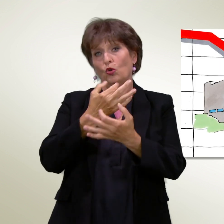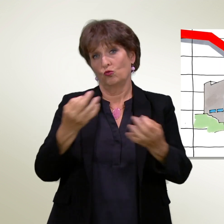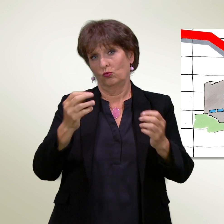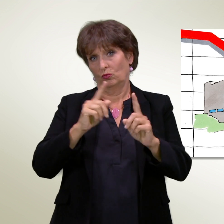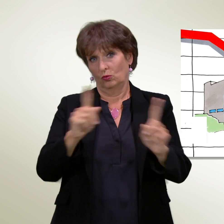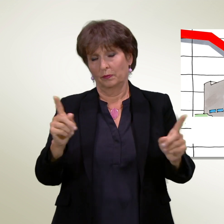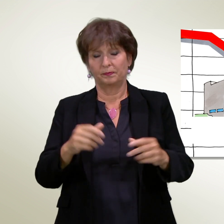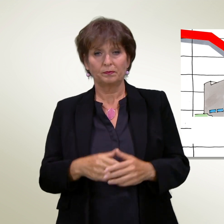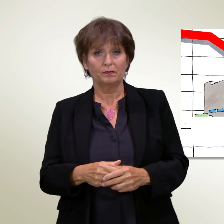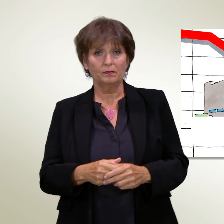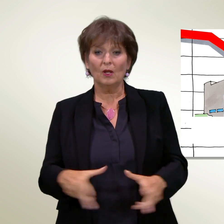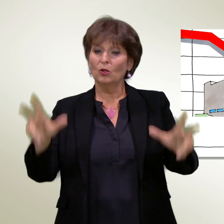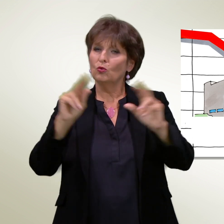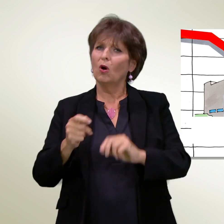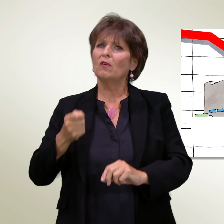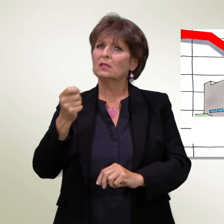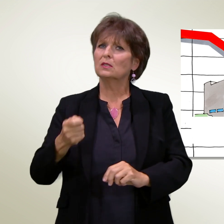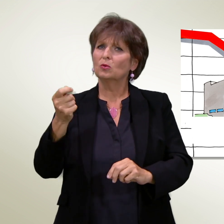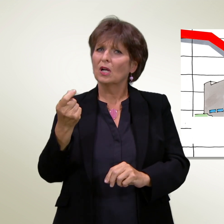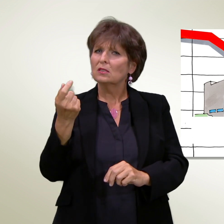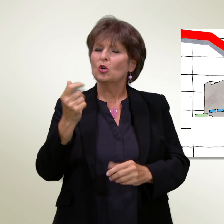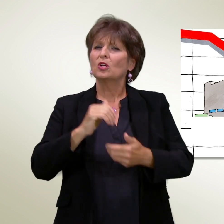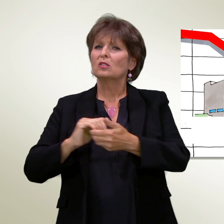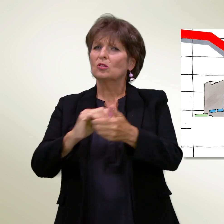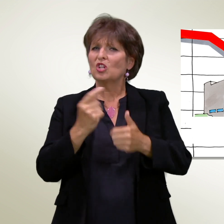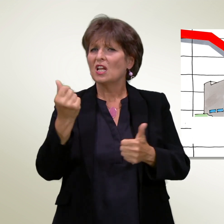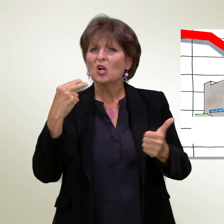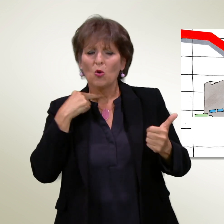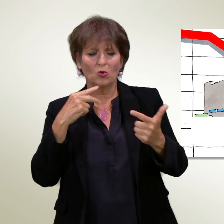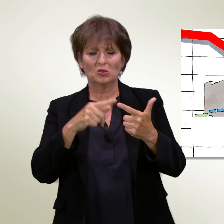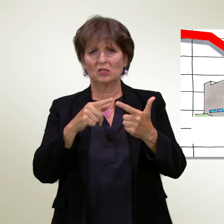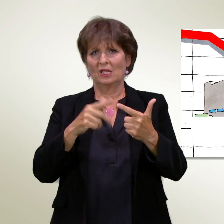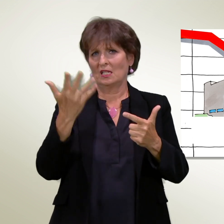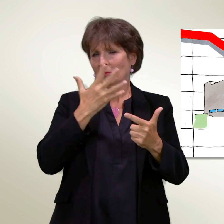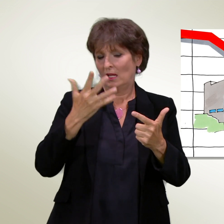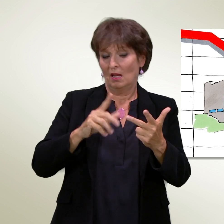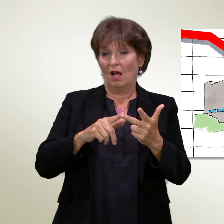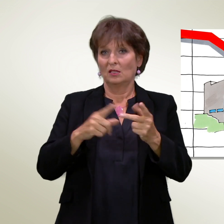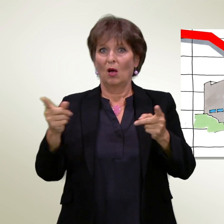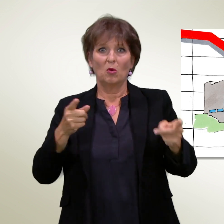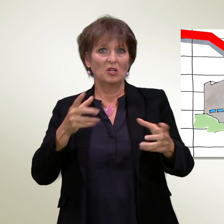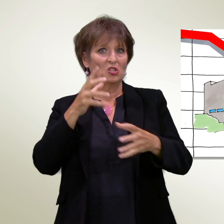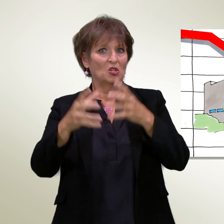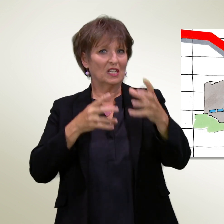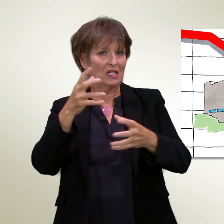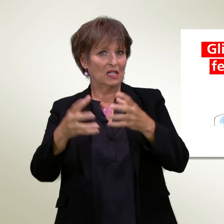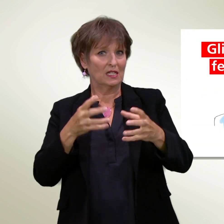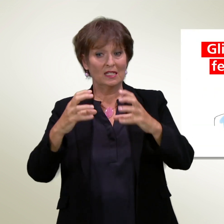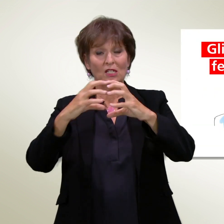sociale è costosa, irresponsabile in un momento di crisi economica e insostenibile per le PMI. Per il Consiglio